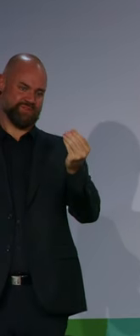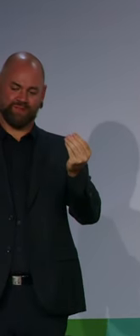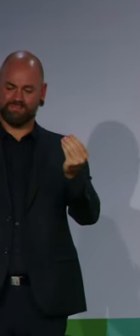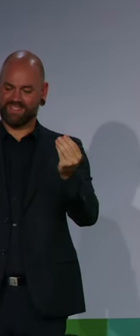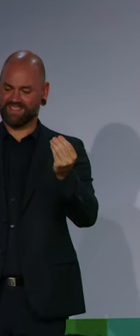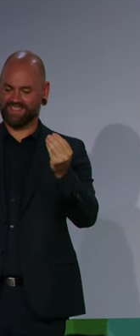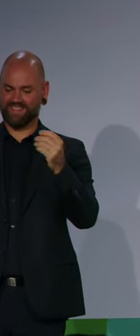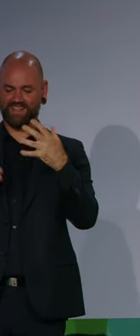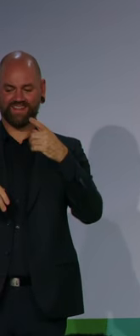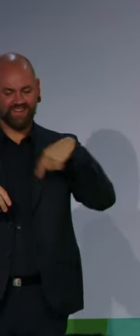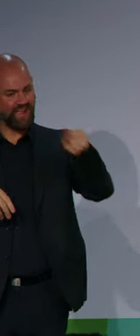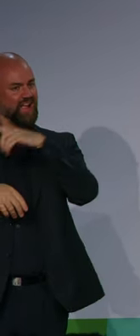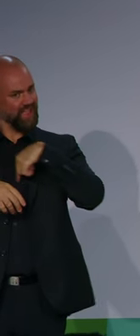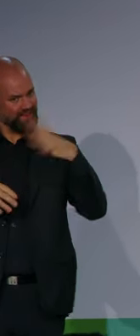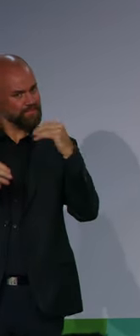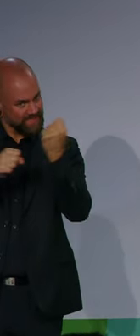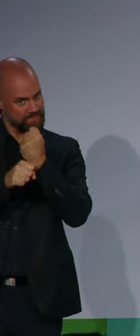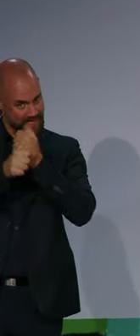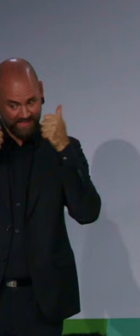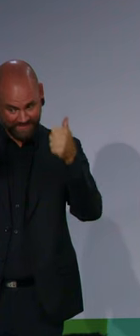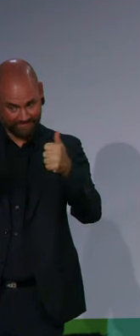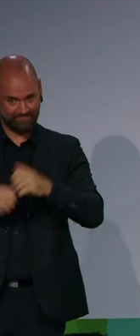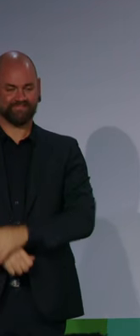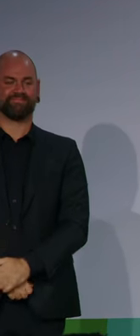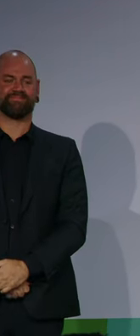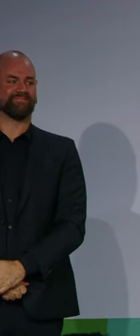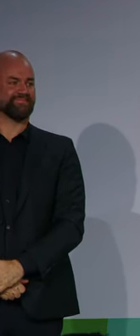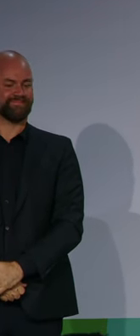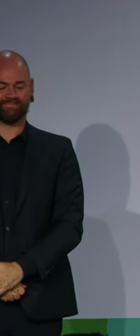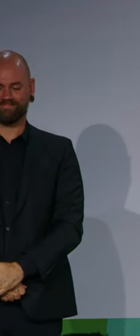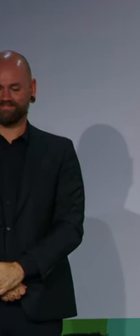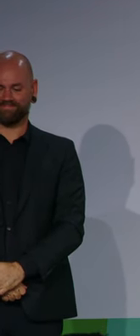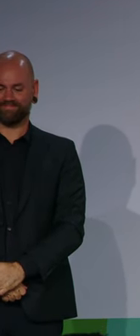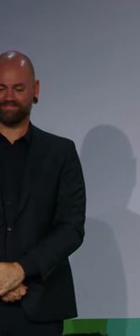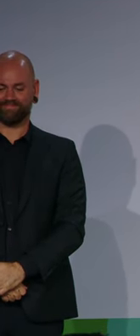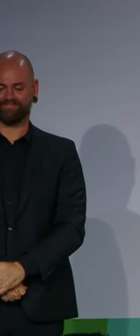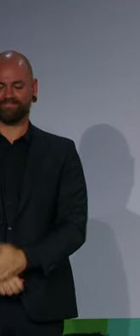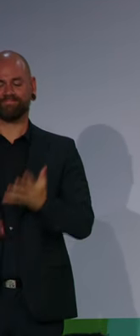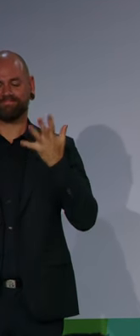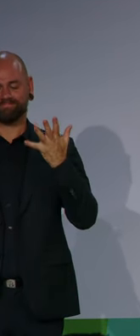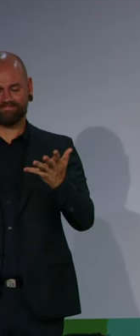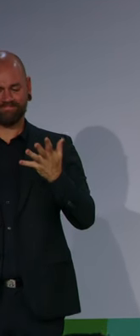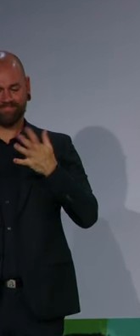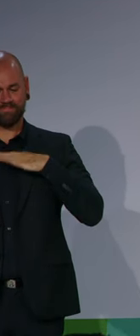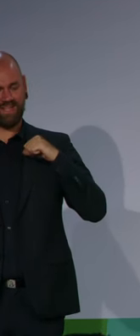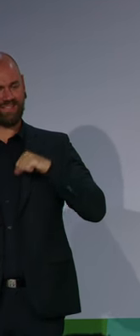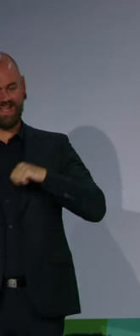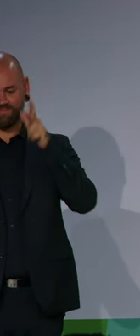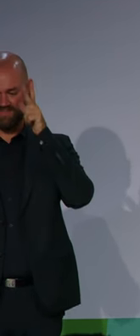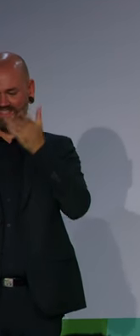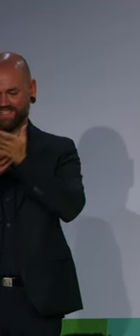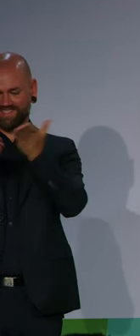Denn, meine Damen und Herren, es geht jetzt nun wirklich darum, den Koalitionsvertrag umzusetzen. Es geht darum, die Versprechen aus der UN